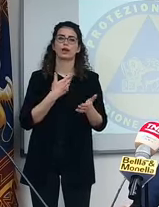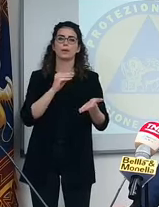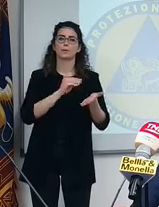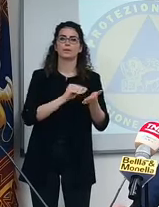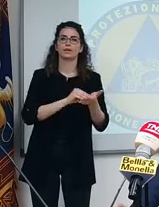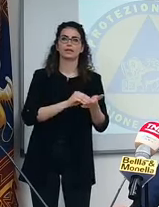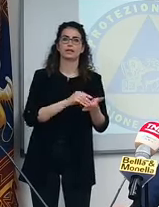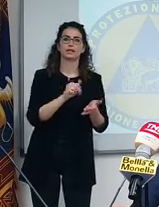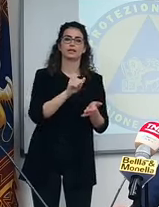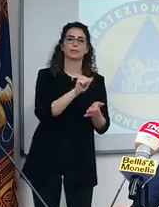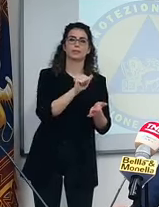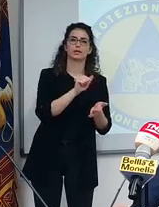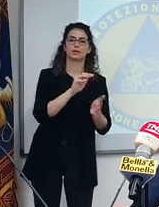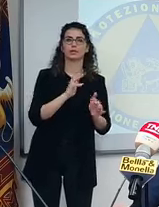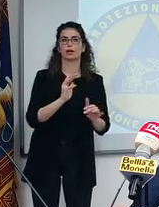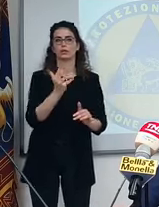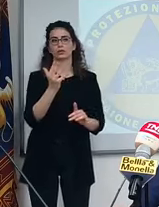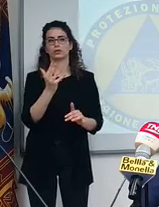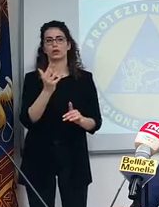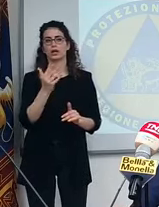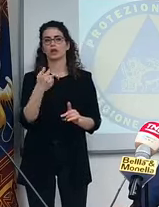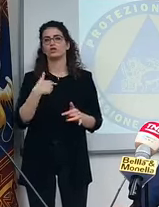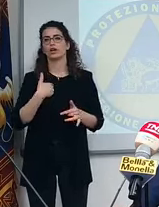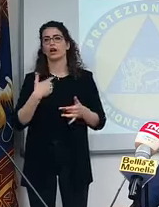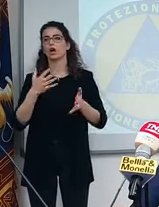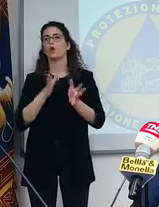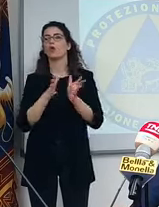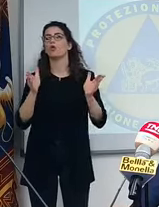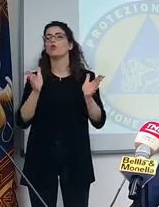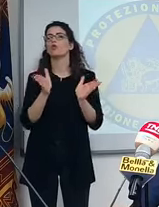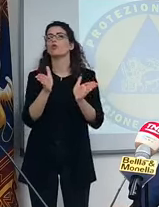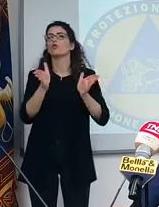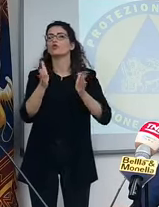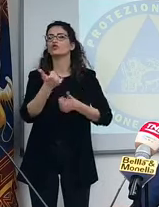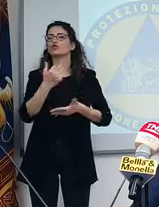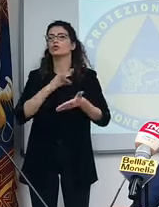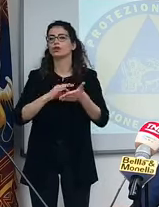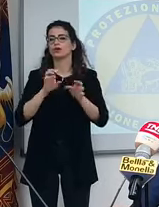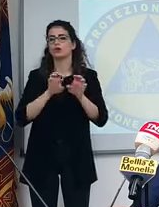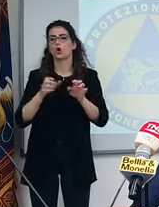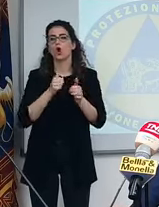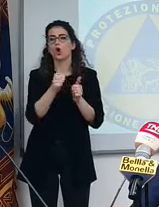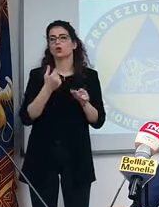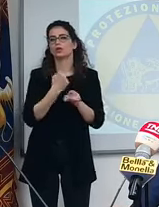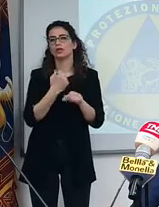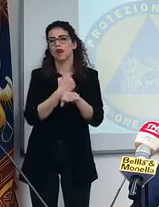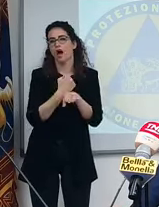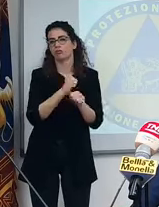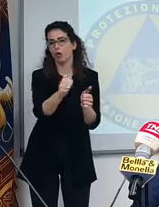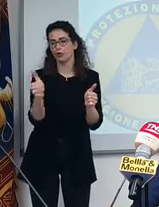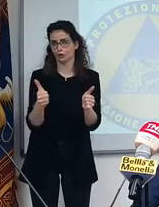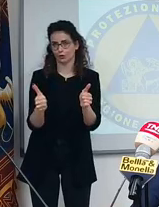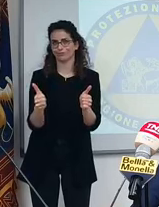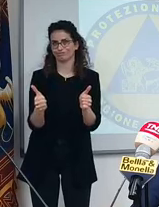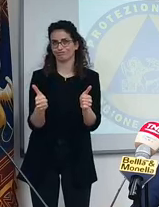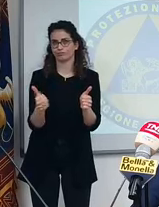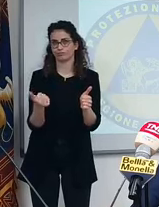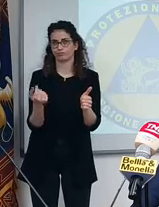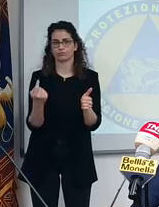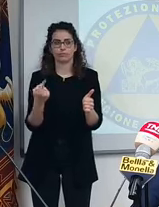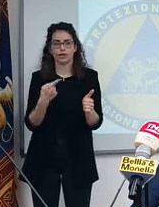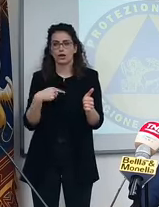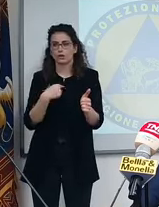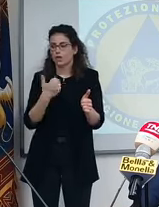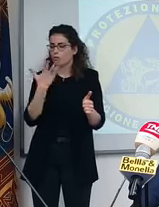e le quinte. Ma lì c'è l'ufficio scolastico regionale, ognuno deve fare il suo mestiere, no? Noi che siamo autonomisti